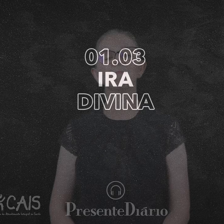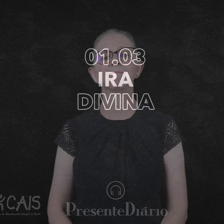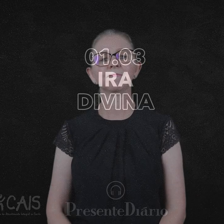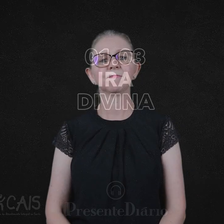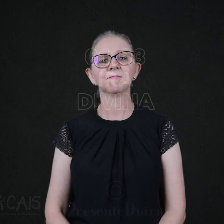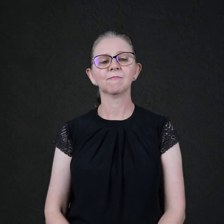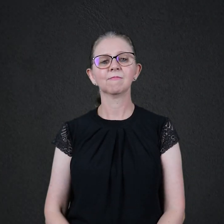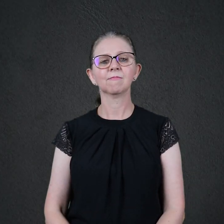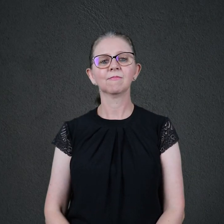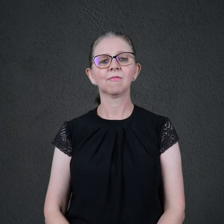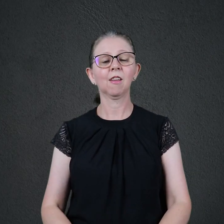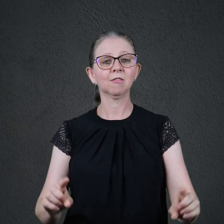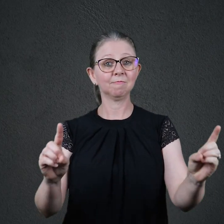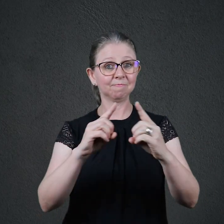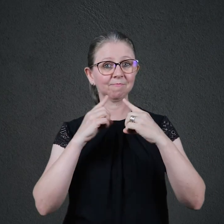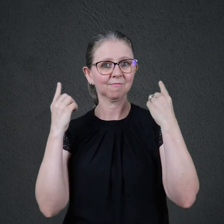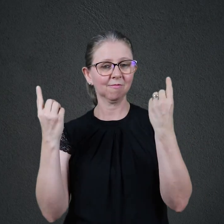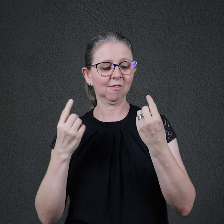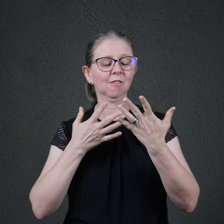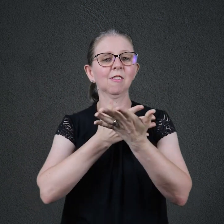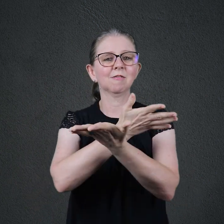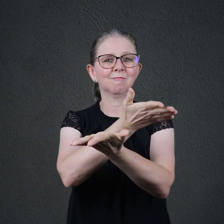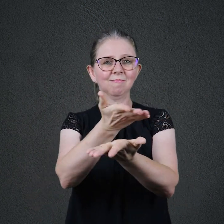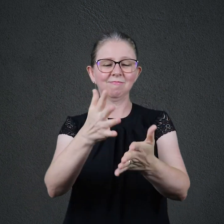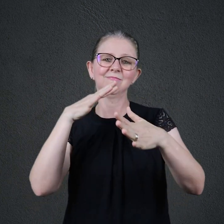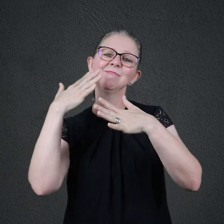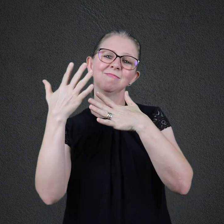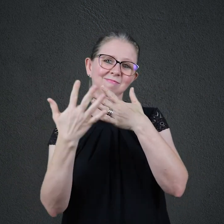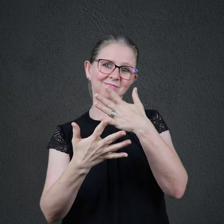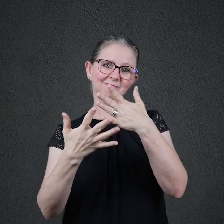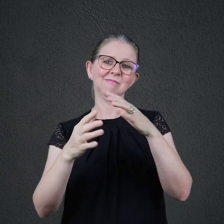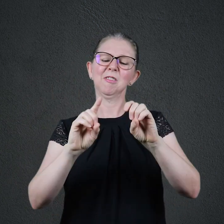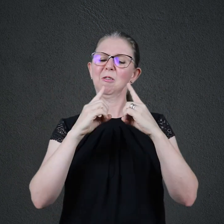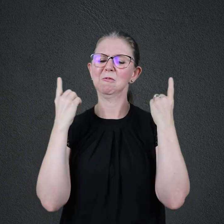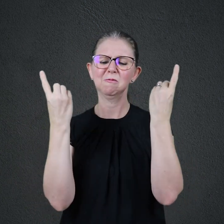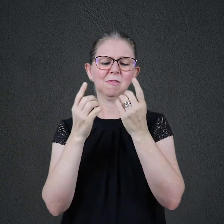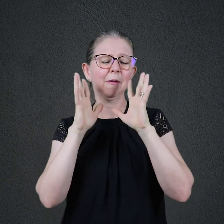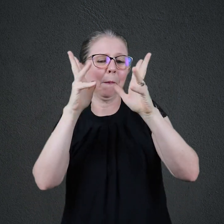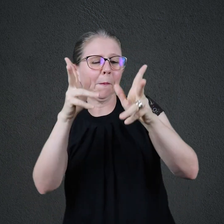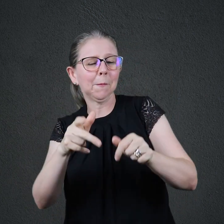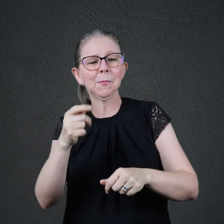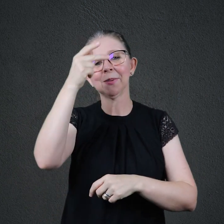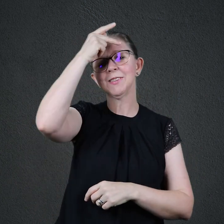Ouça agora Presente Diário, o devocional de todos os que buscam a Deus.